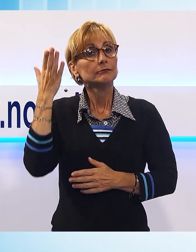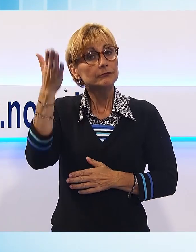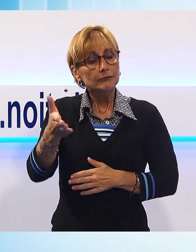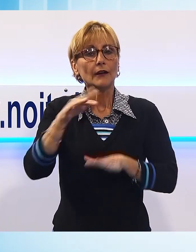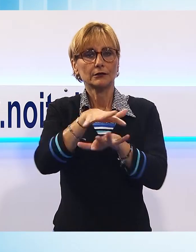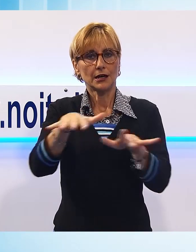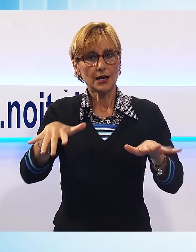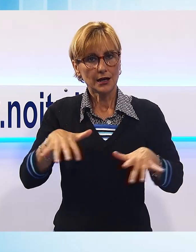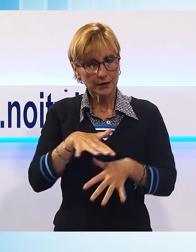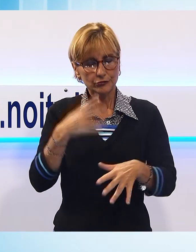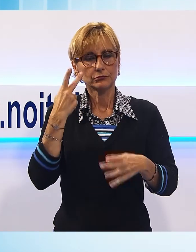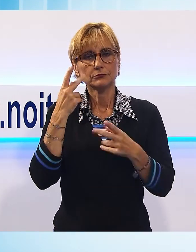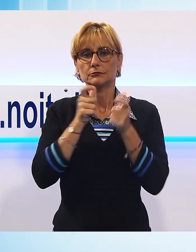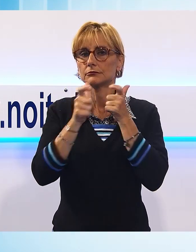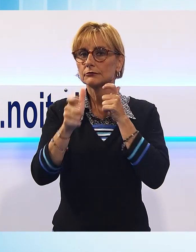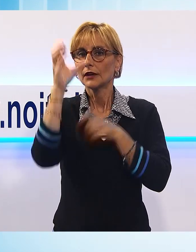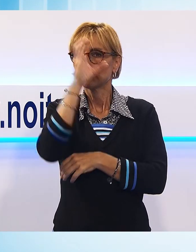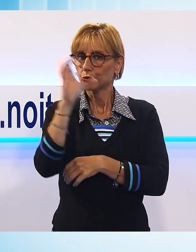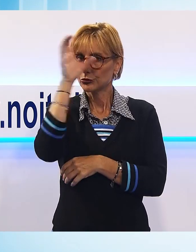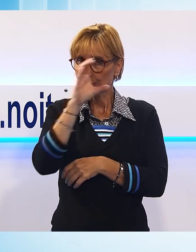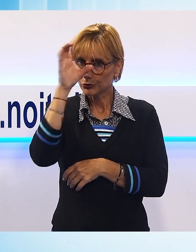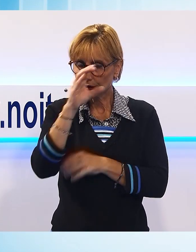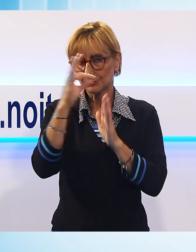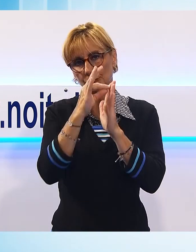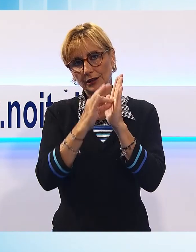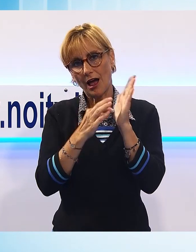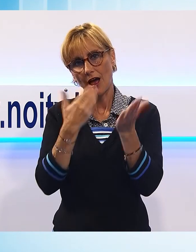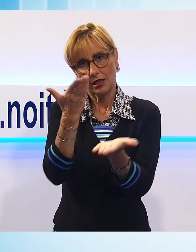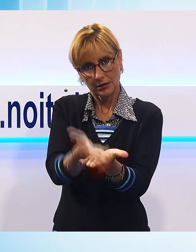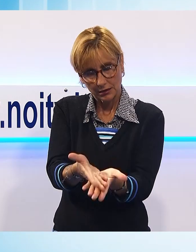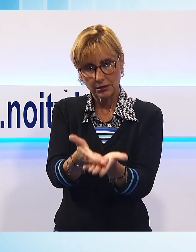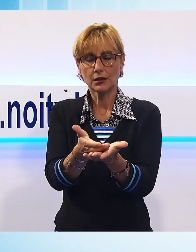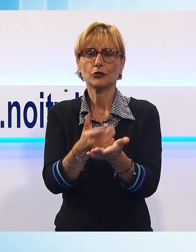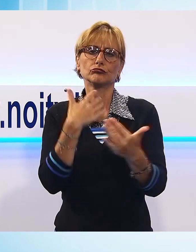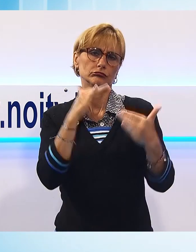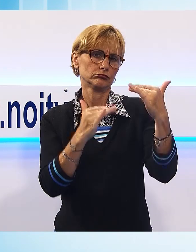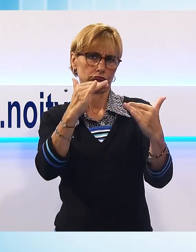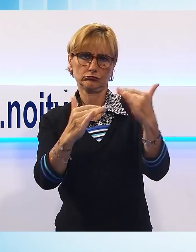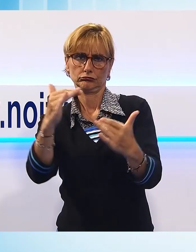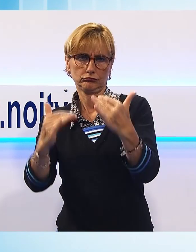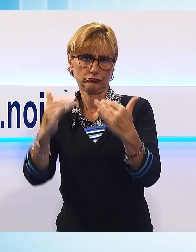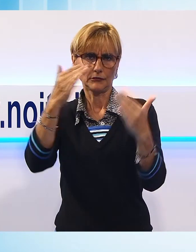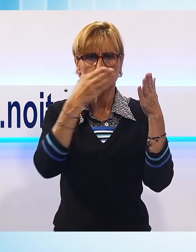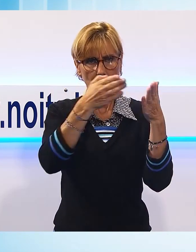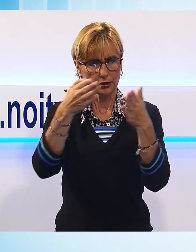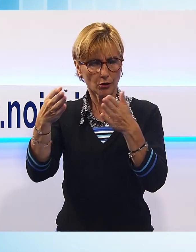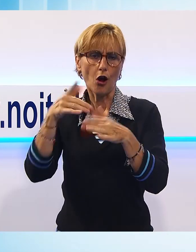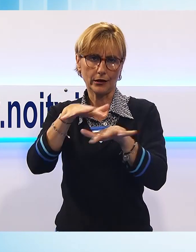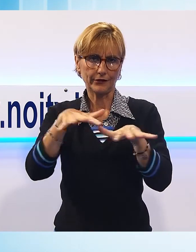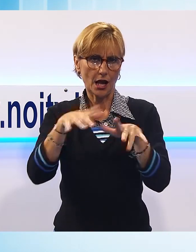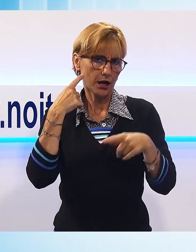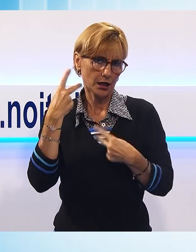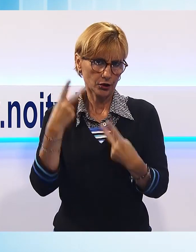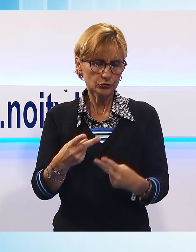parlare di turismo. I dati parlano di un antamento stabile del settore in Versilia, ma